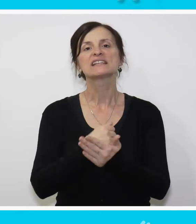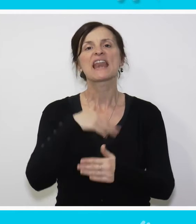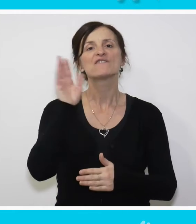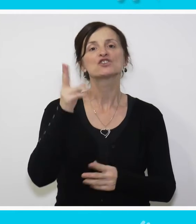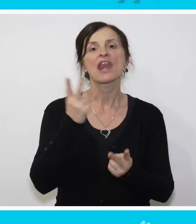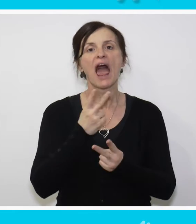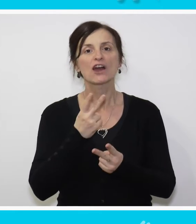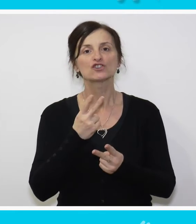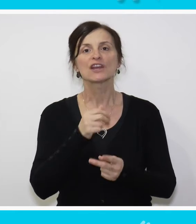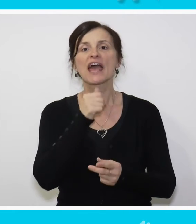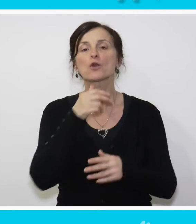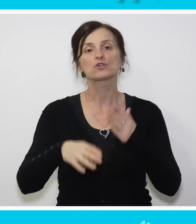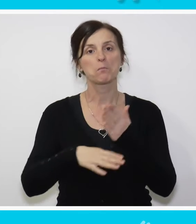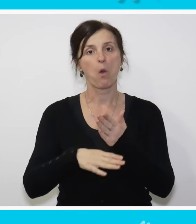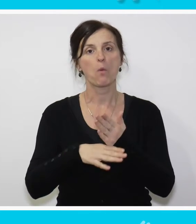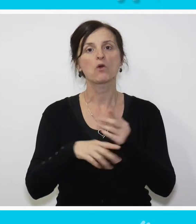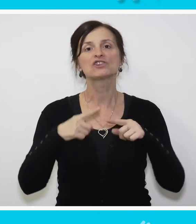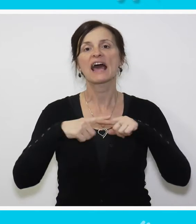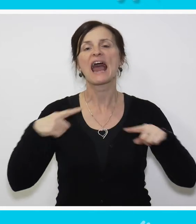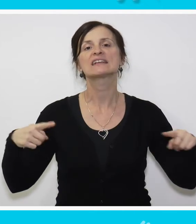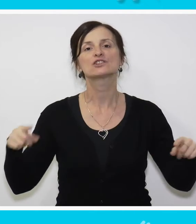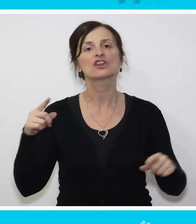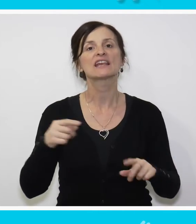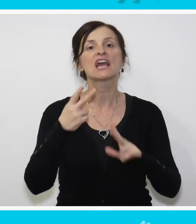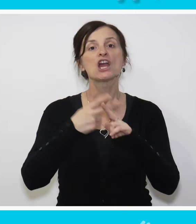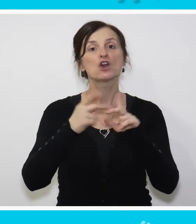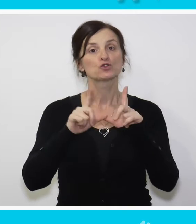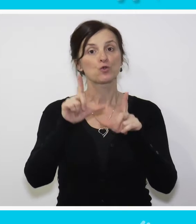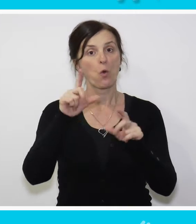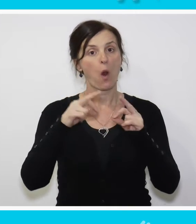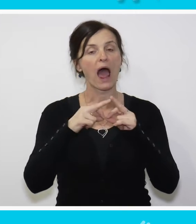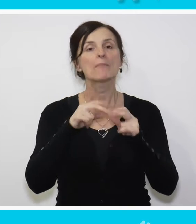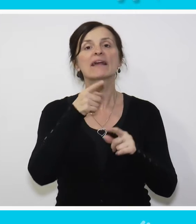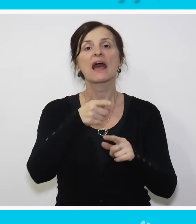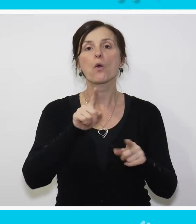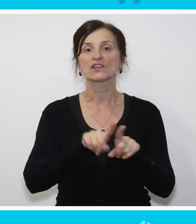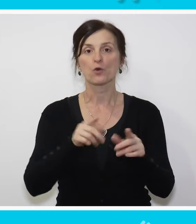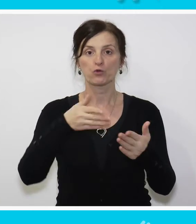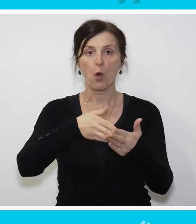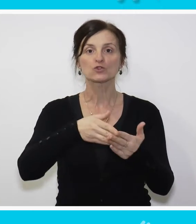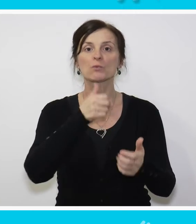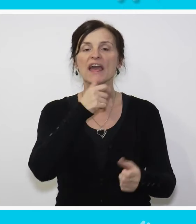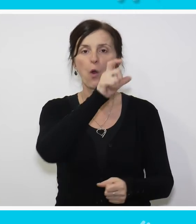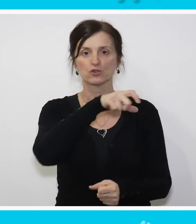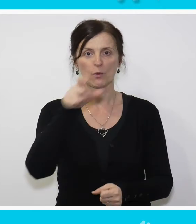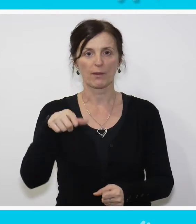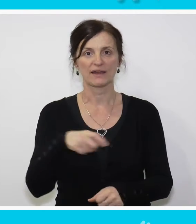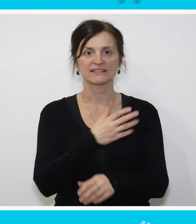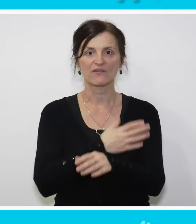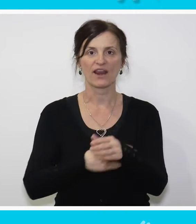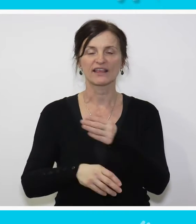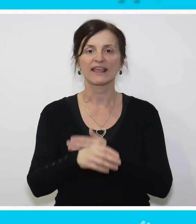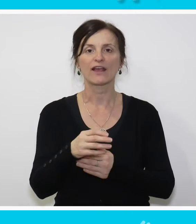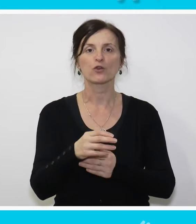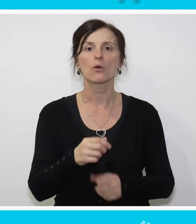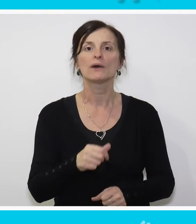na više načina i uz pomoć različitih čula, pa je tako dostupna i osobama sa